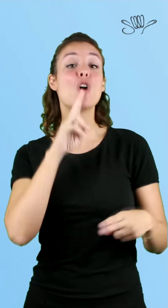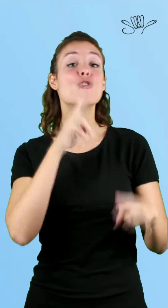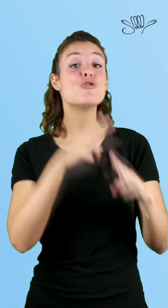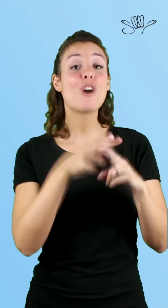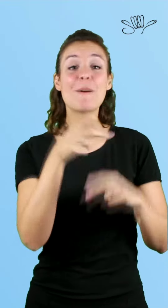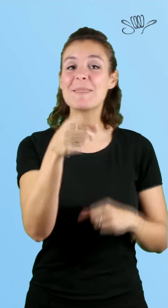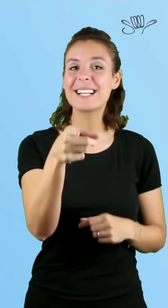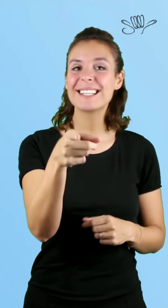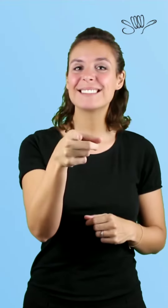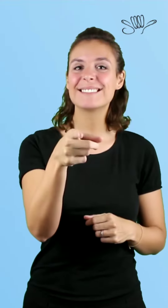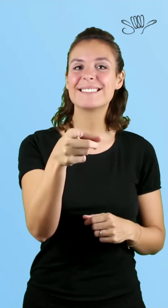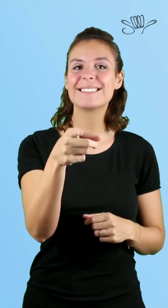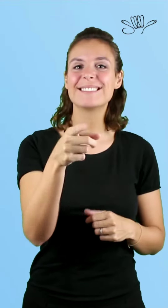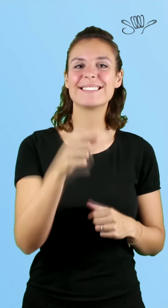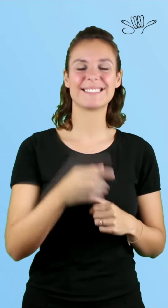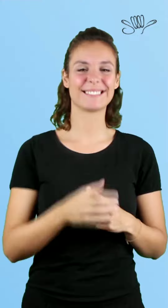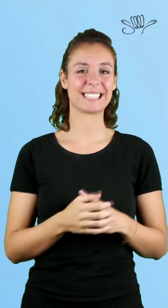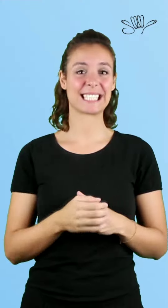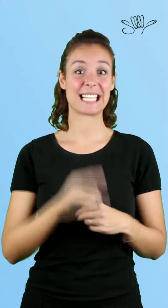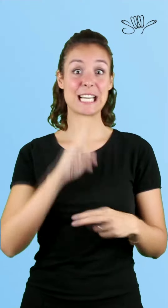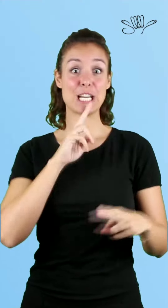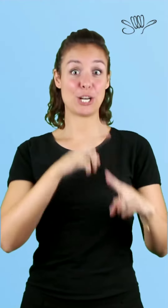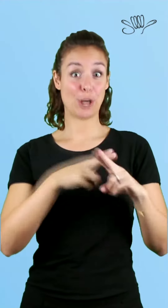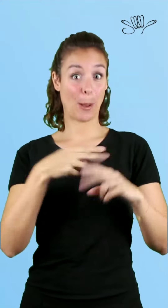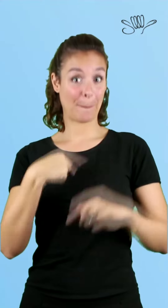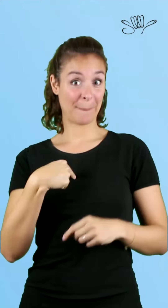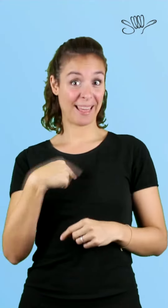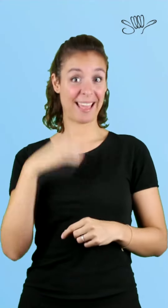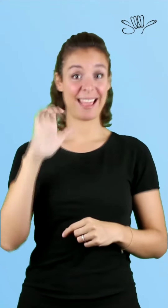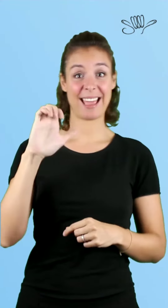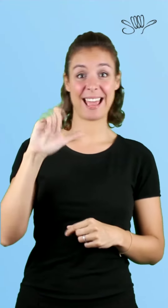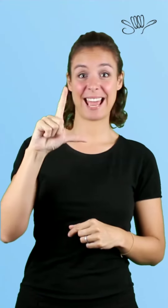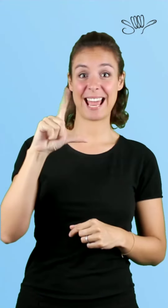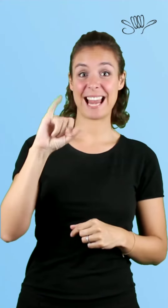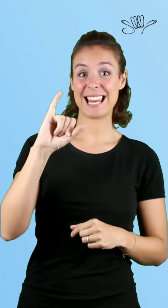¿Cómo te llamas? Me llamo Elisa.